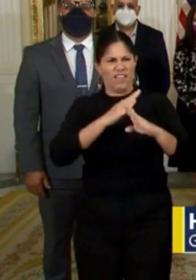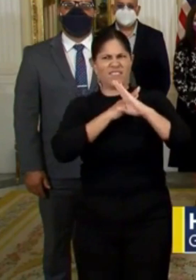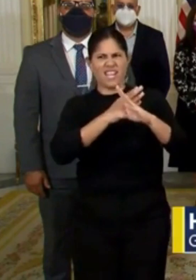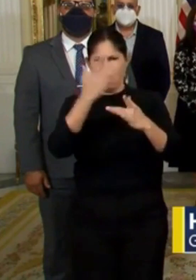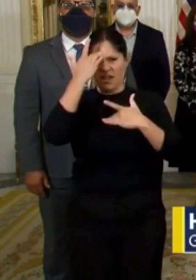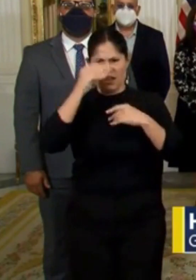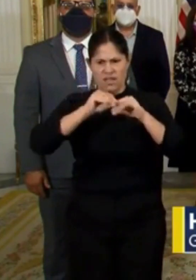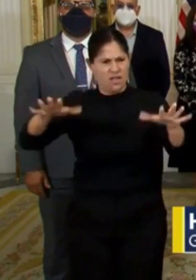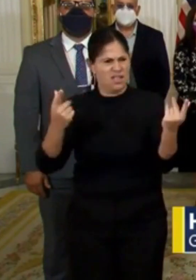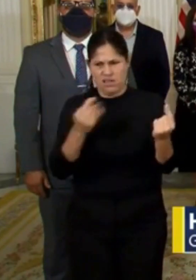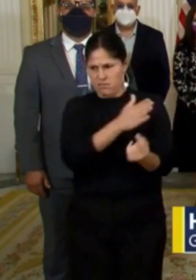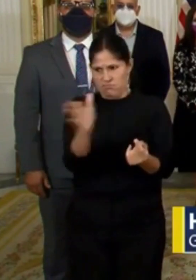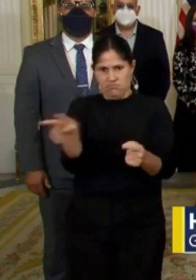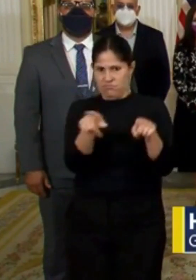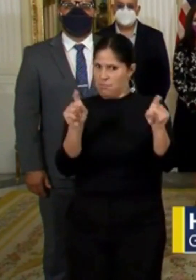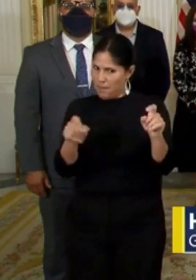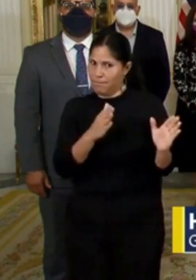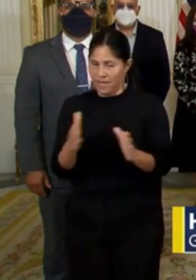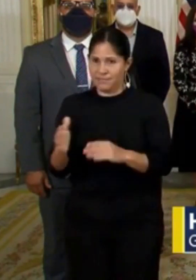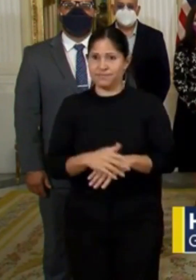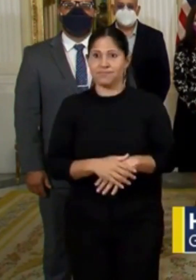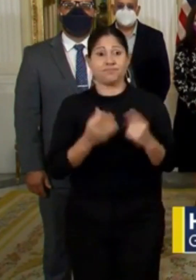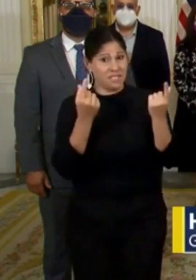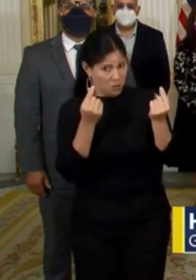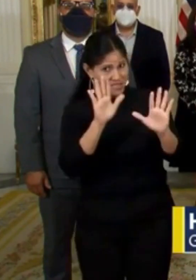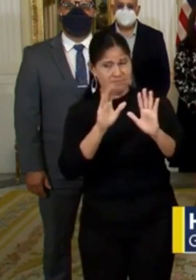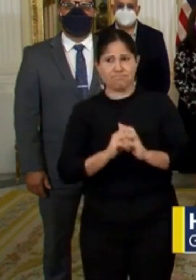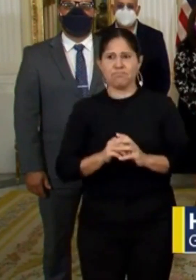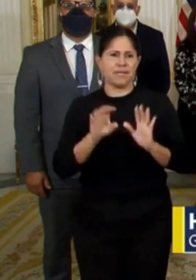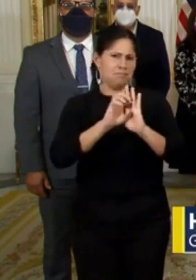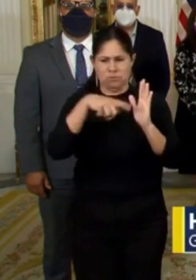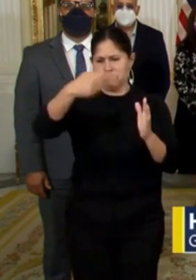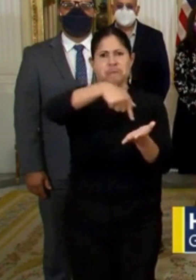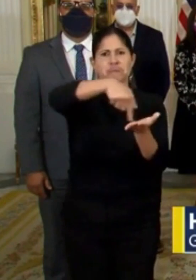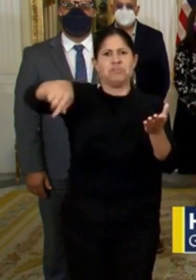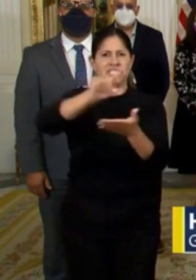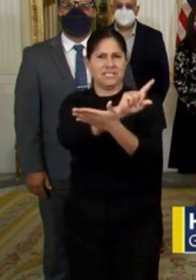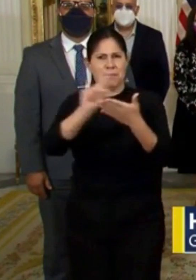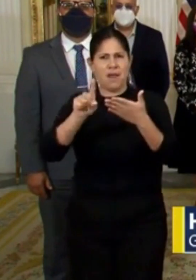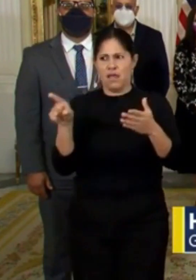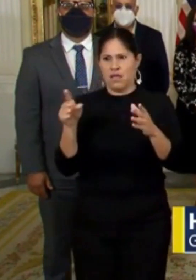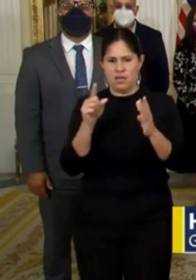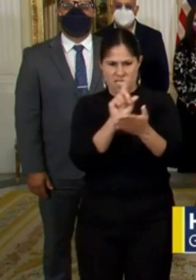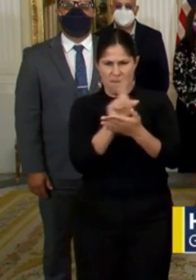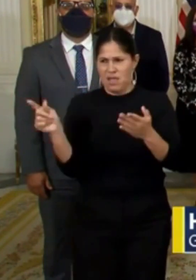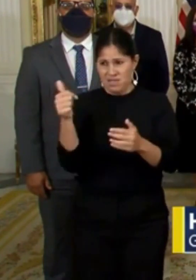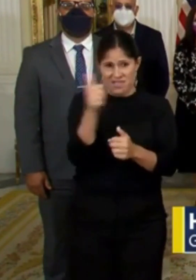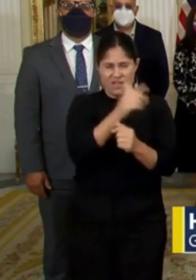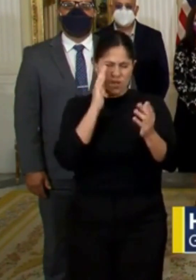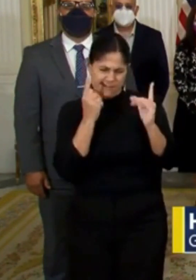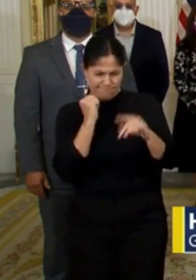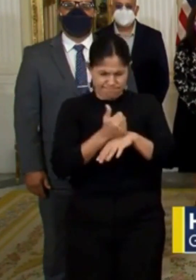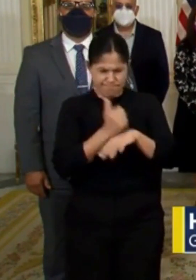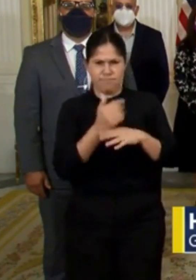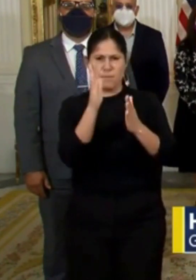dispondrá en esta orden. Para esto, durante la semana entrante, tienen que examinar los protocolos de seguridad, deben